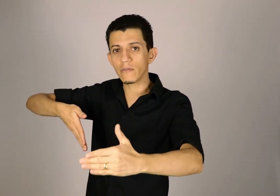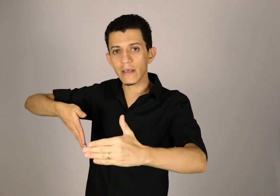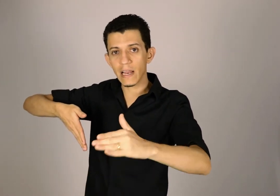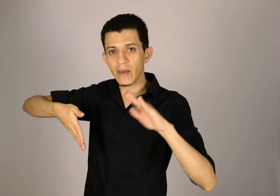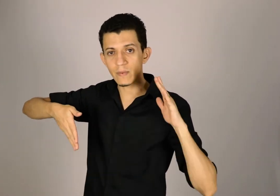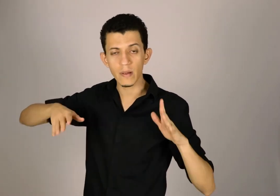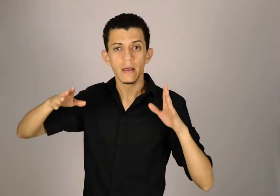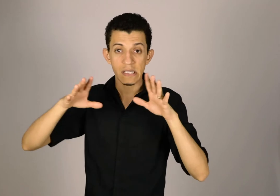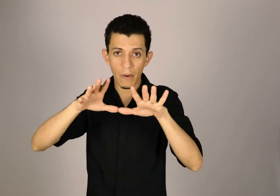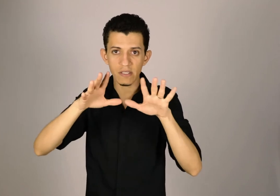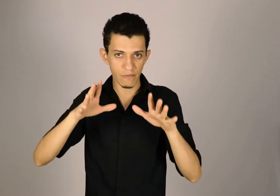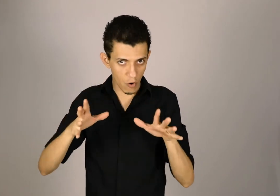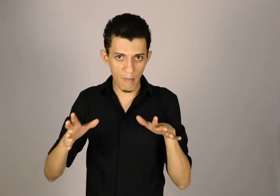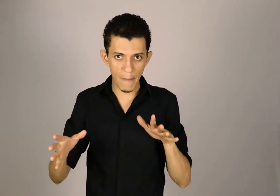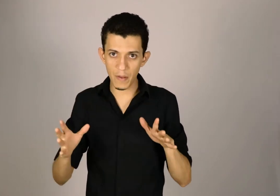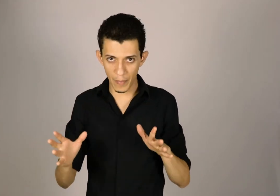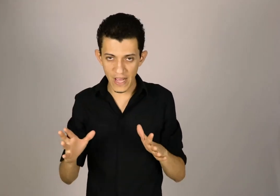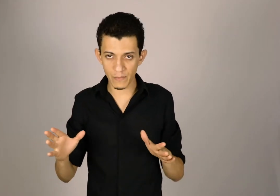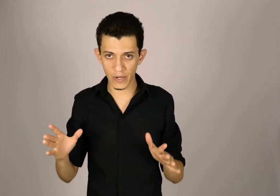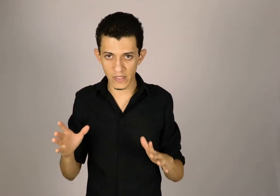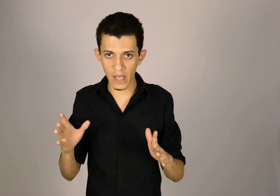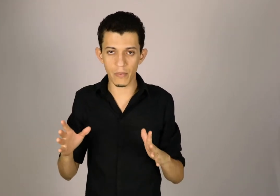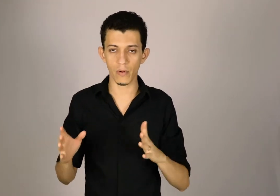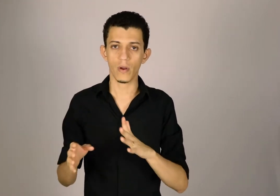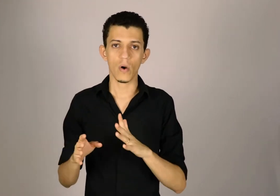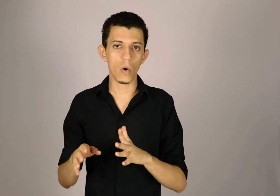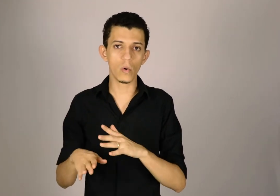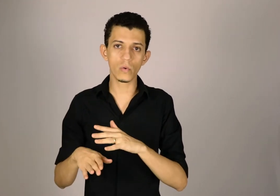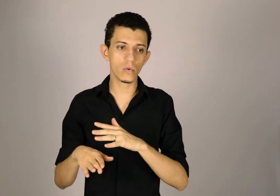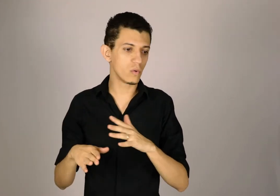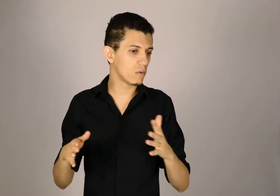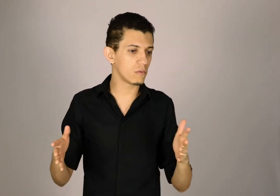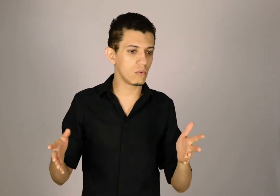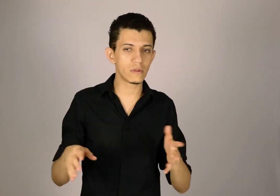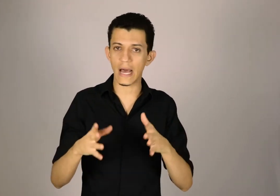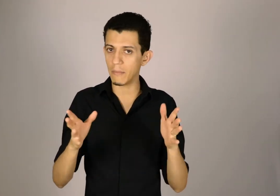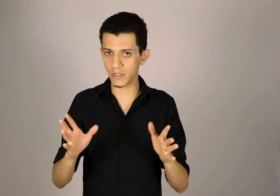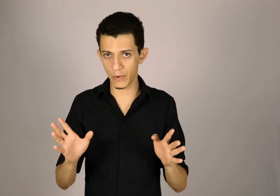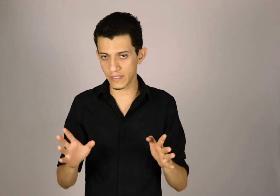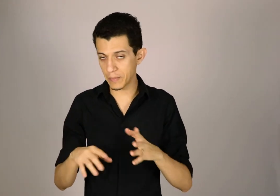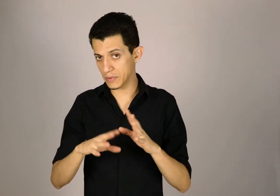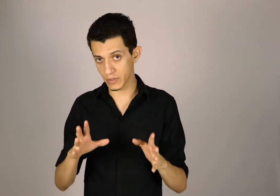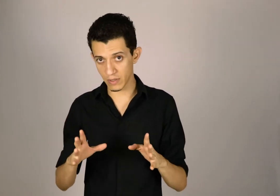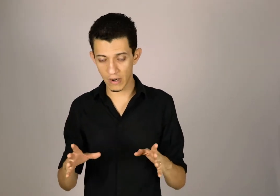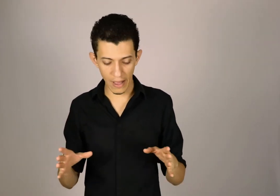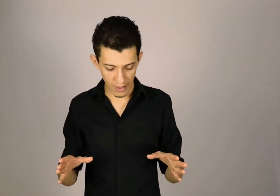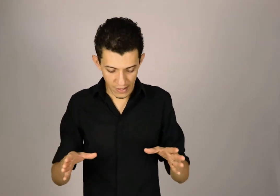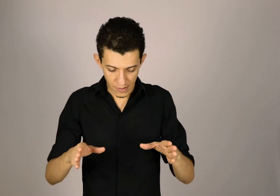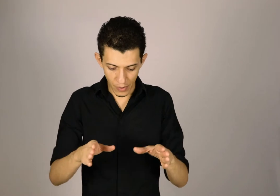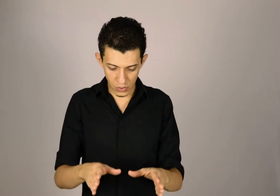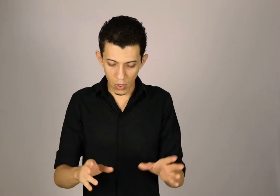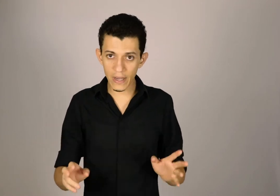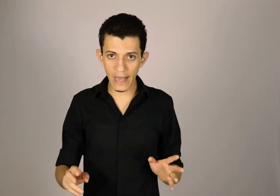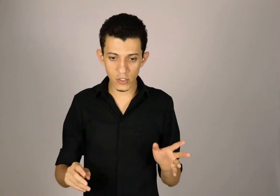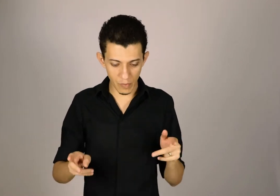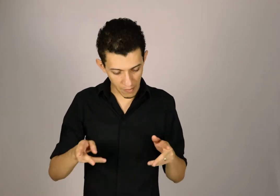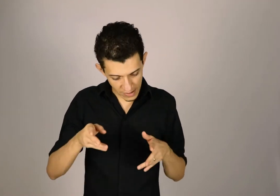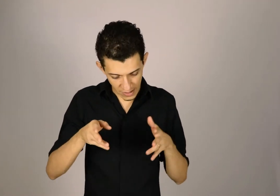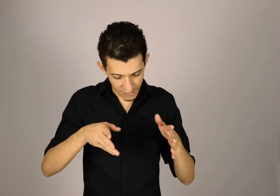aquele mesmo mapa. Você pode, se for um mapa impresso, por exemplo, ou num tablet, por exemplo, no seu celular, você pode colocar ele sobre a mesa e ir